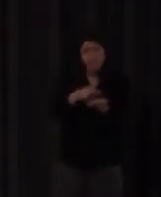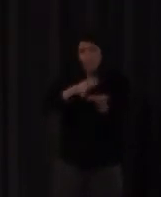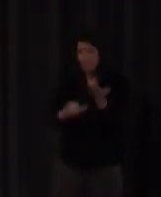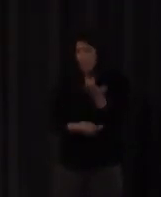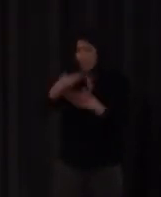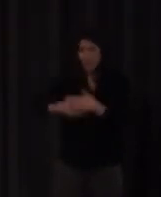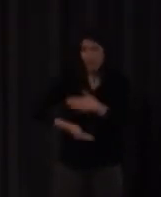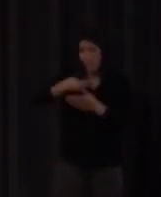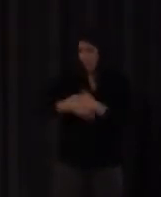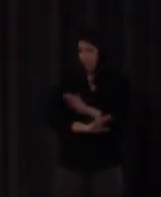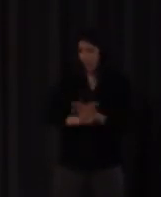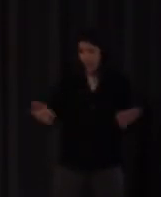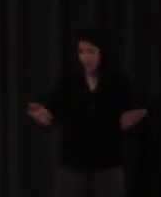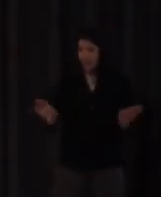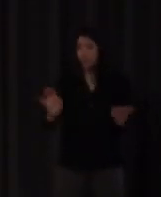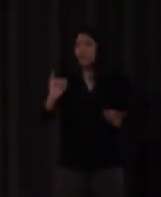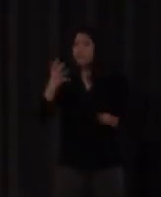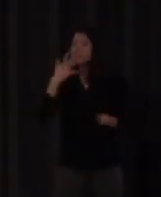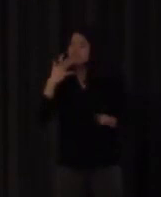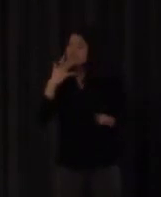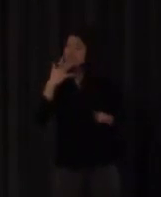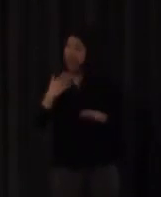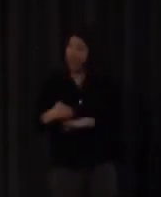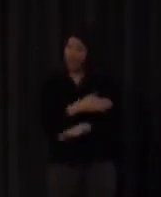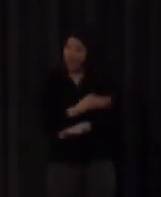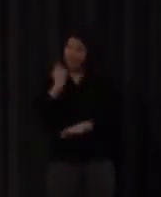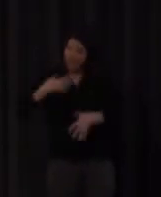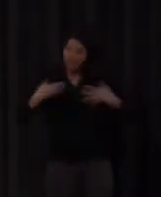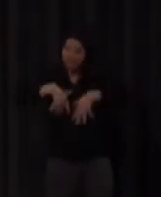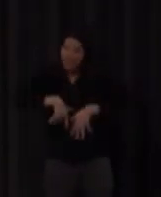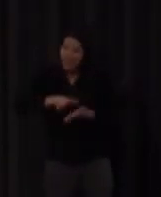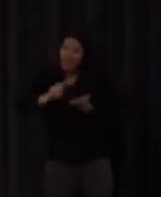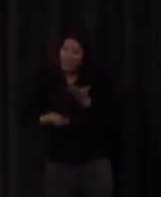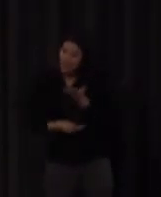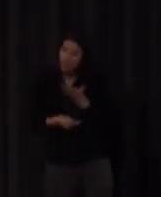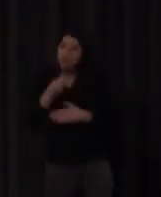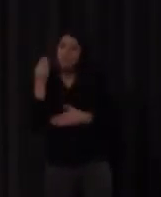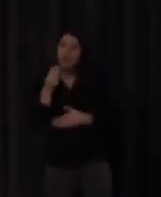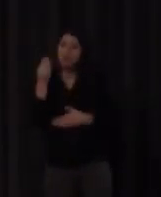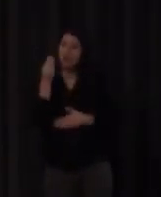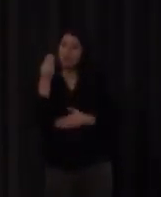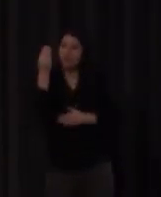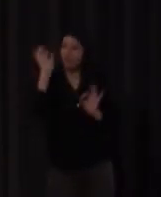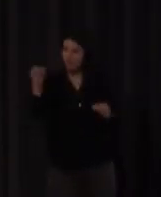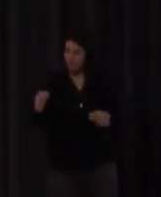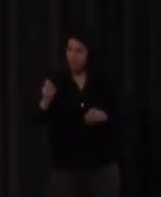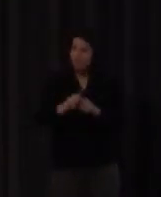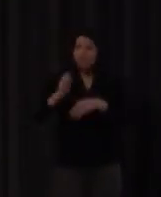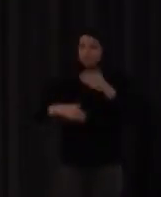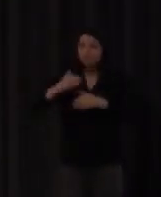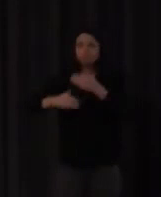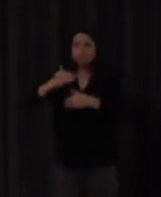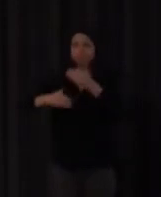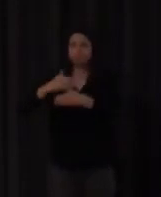los que ya disponen de un lenguaje lo suficientemente válido lo mejoran pasan por esta prueba final